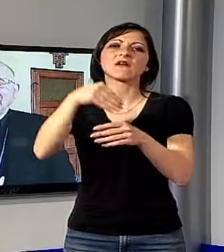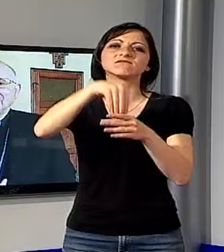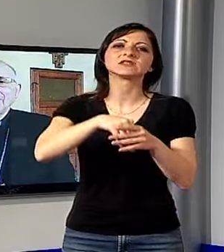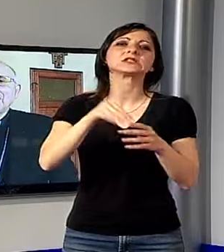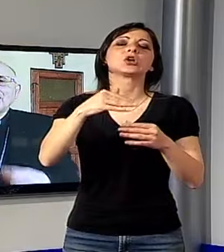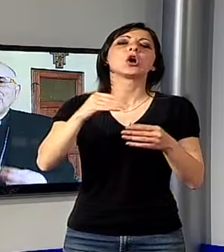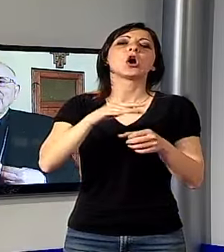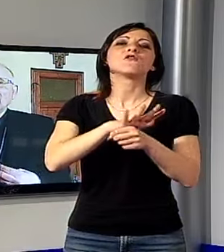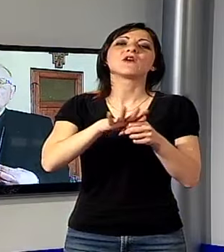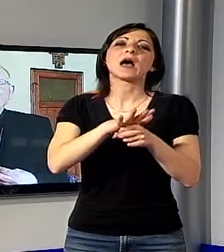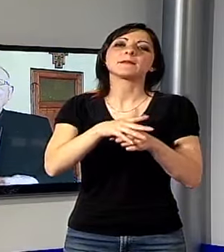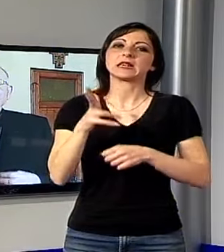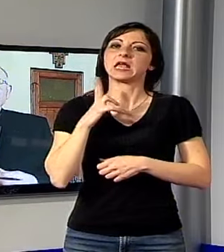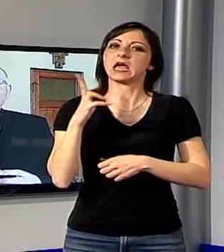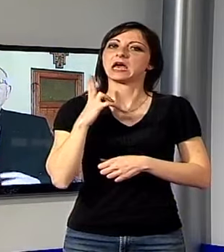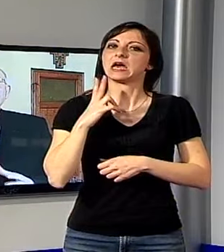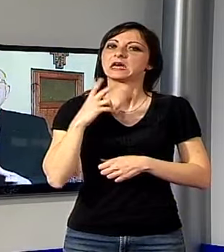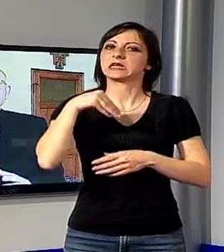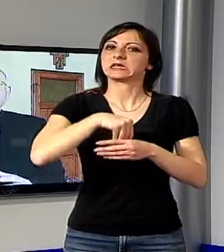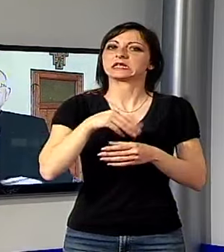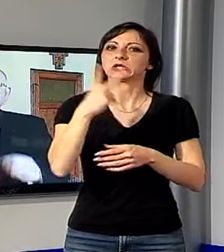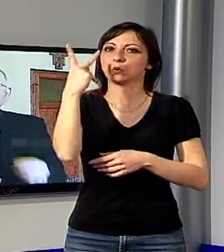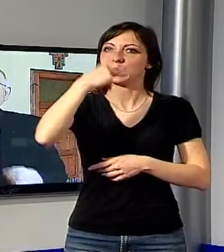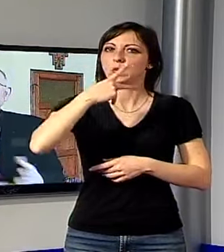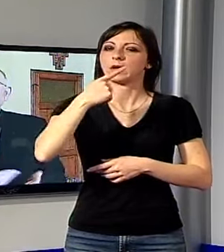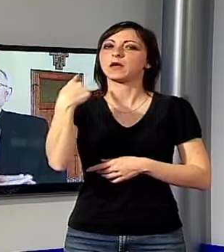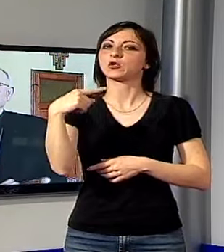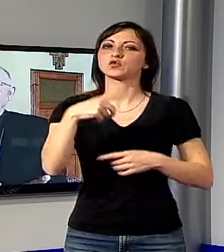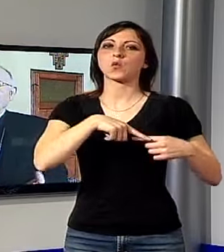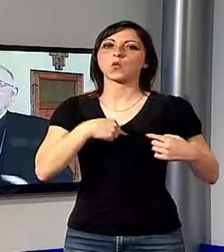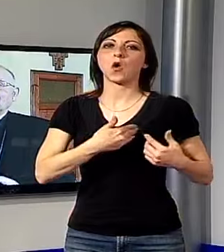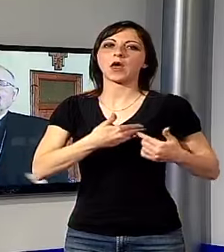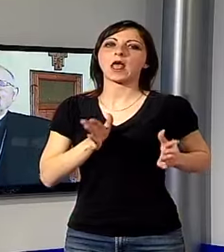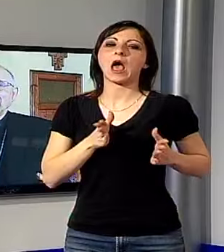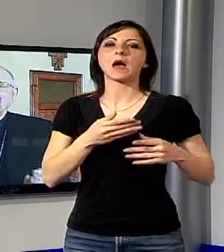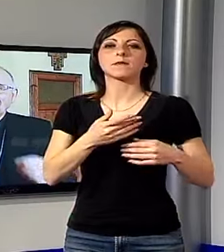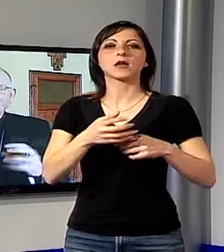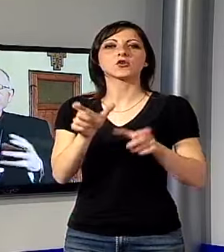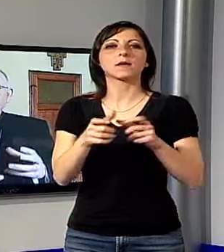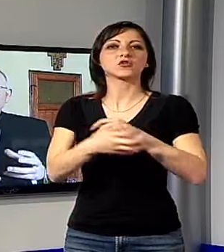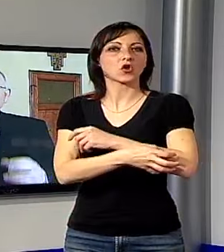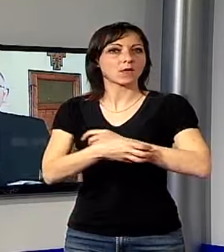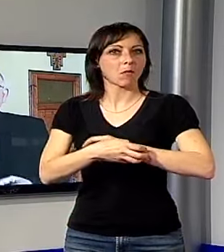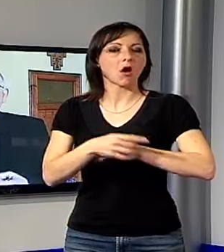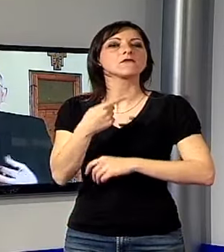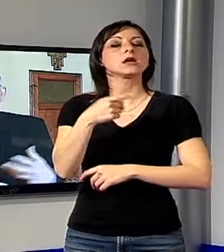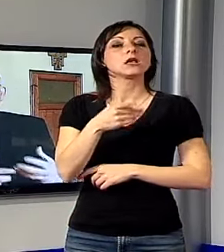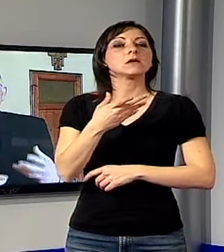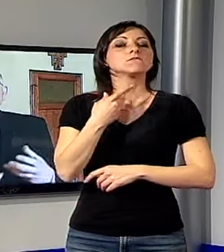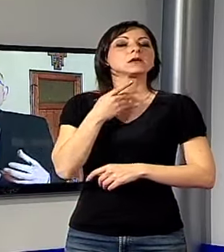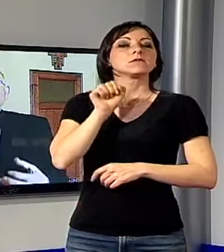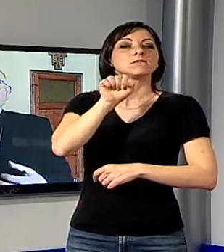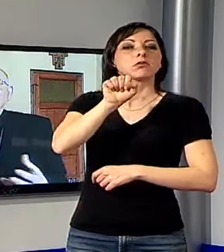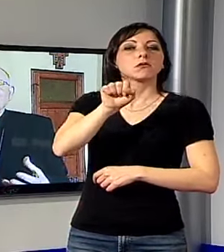benestante, però lei ha il cuore aperto ai poveri. I poveri che bussavano alla porta di questa famiglia, lei andava e di